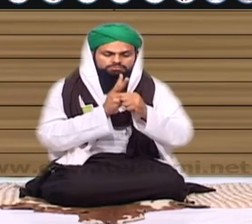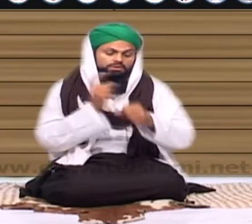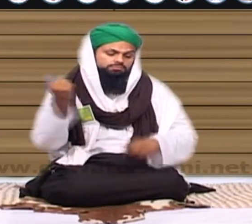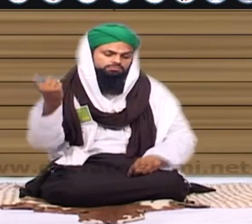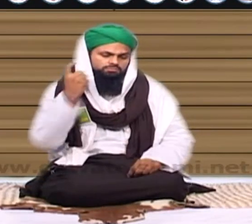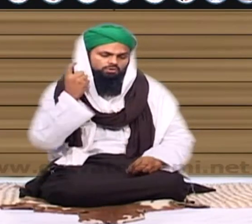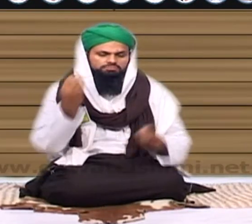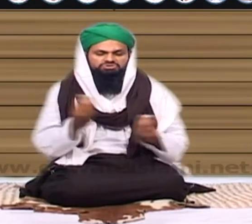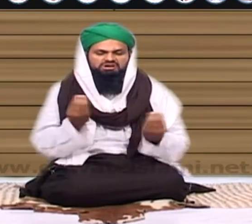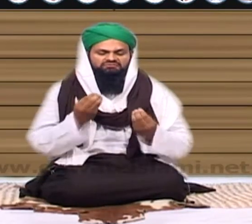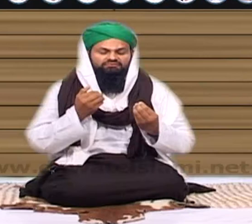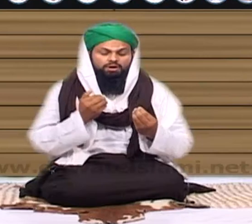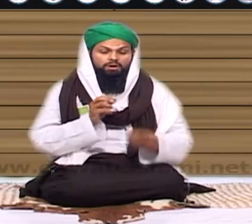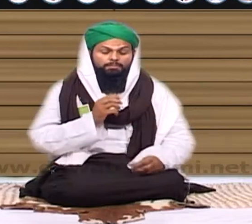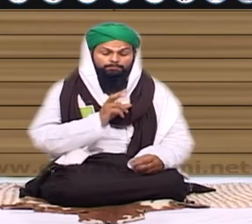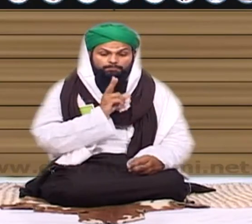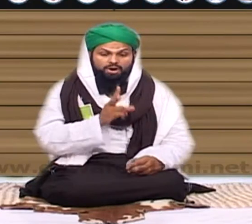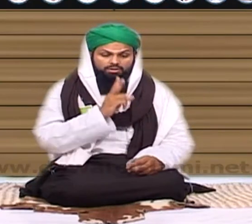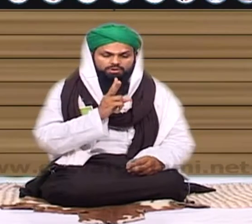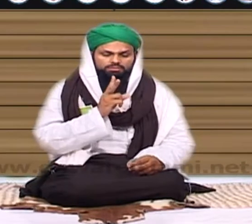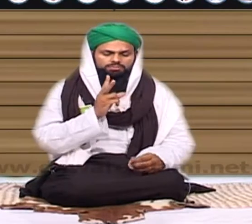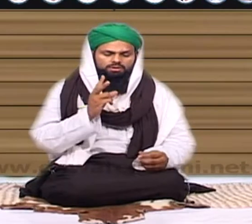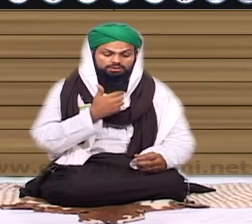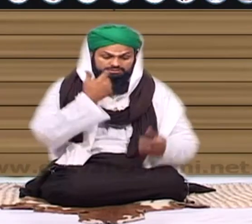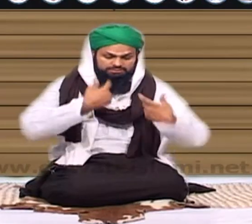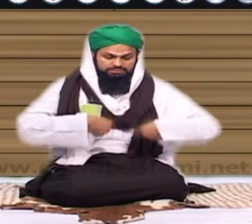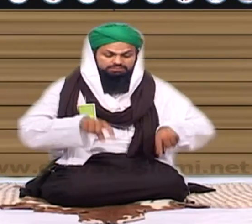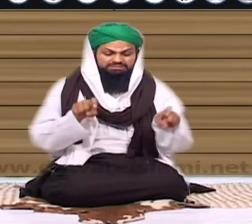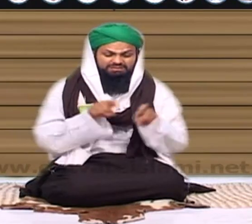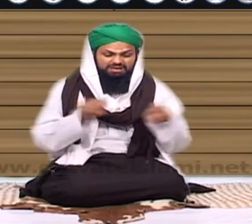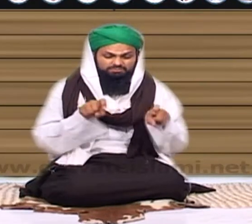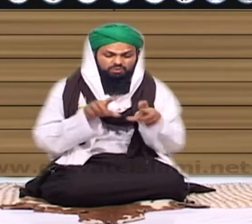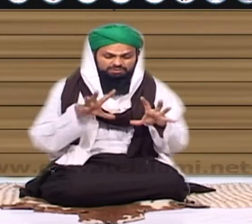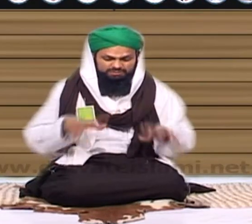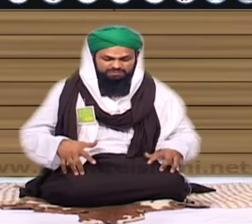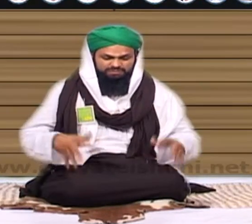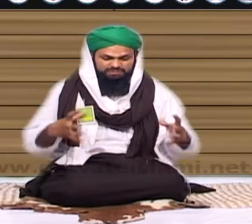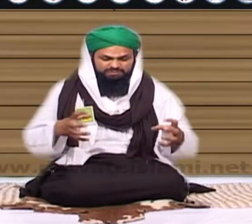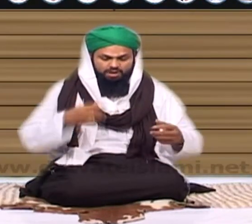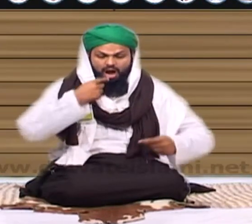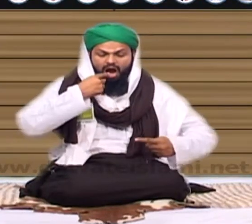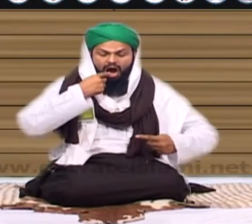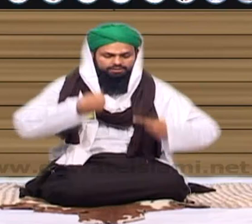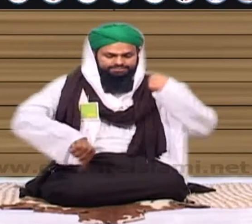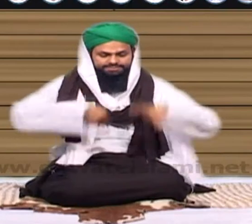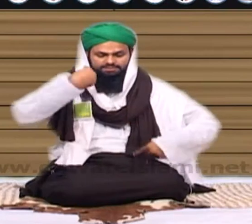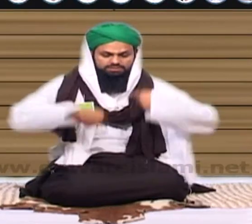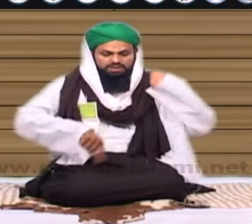جب آدمی بولتا سننے والا تو سن دیتا ہے خالی لیکن بولنے والا کو بڑی تھکن لگتی پورا اس کے خون